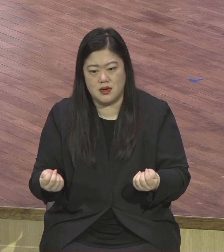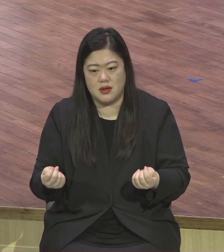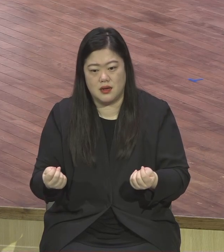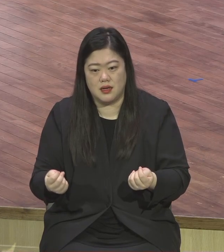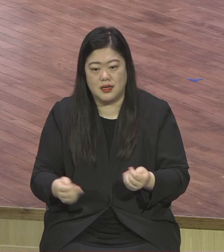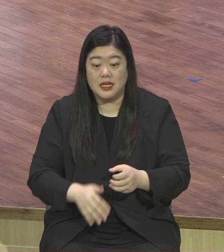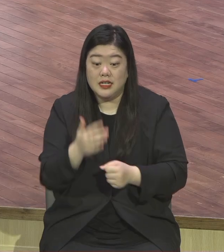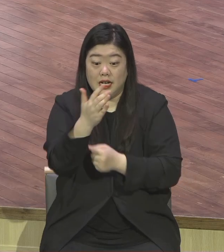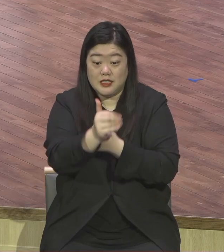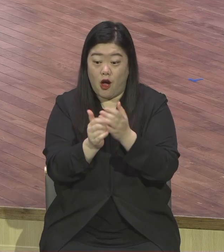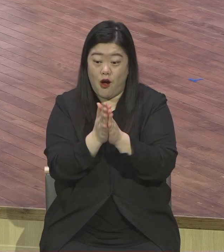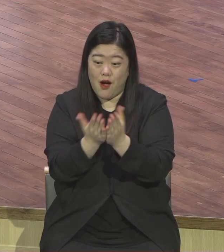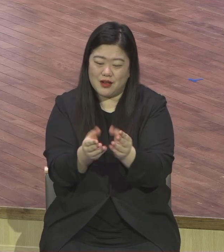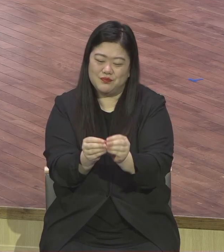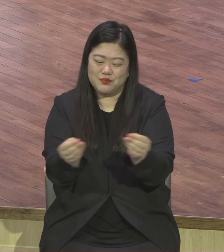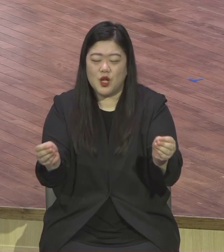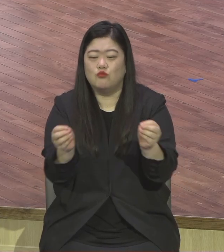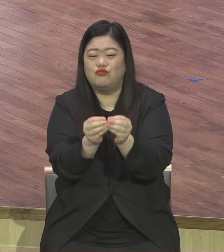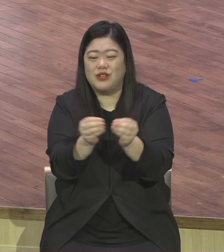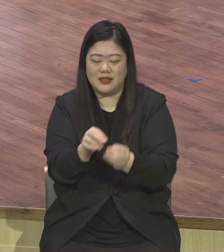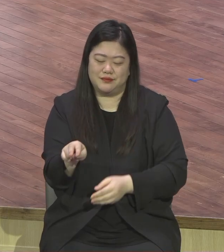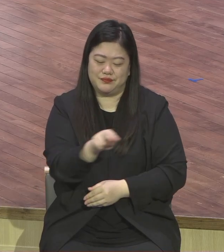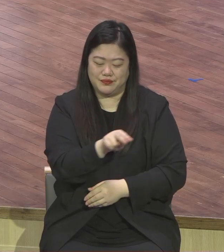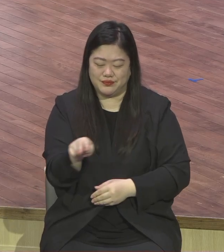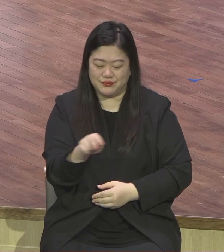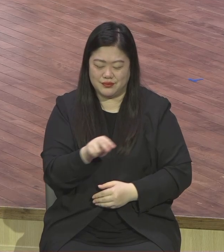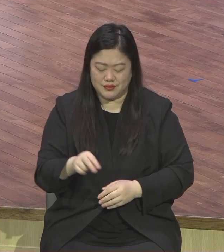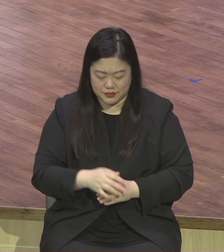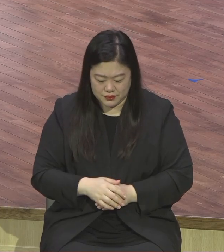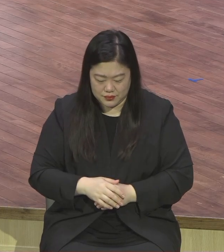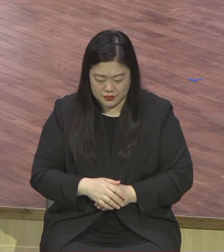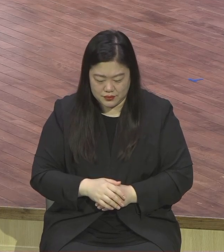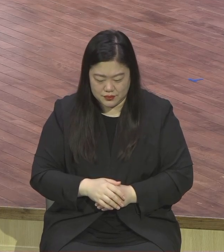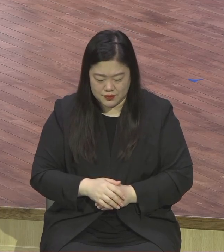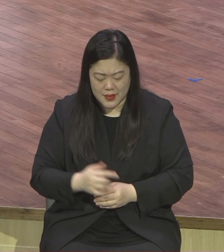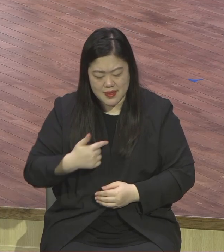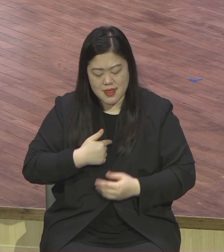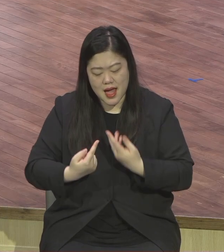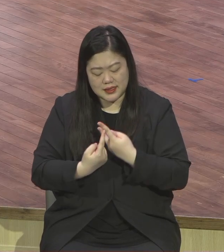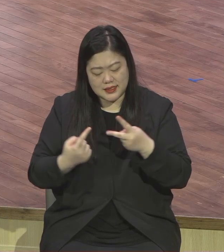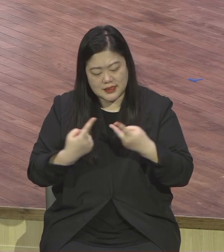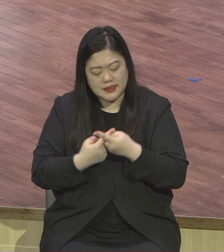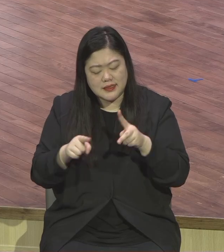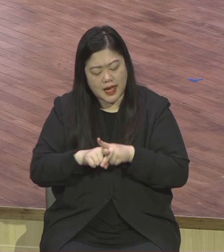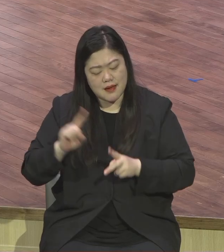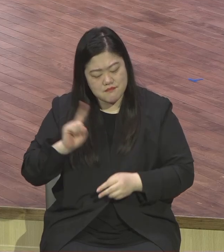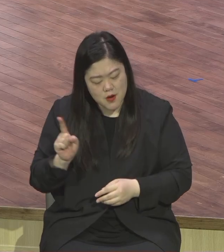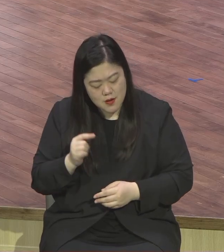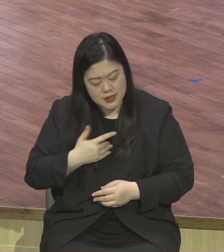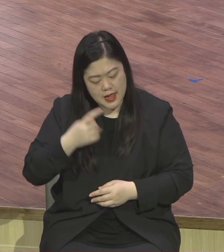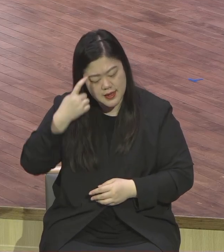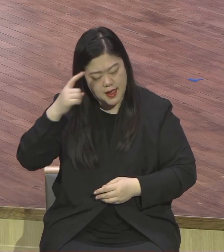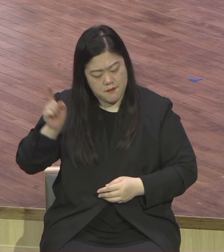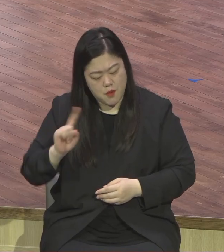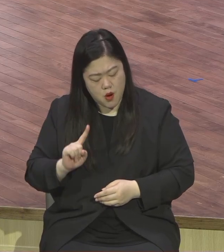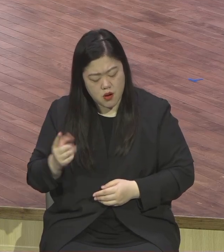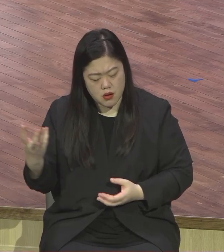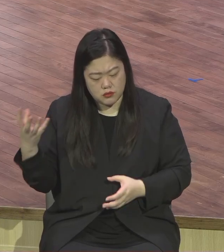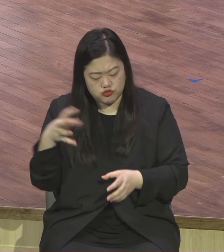선입견, 편견, 자기가 가진 그런 고정간점에 빠져가지고 영적으로